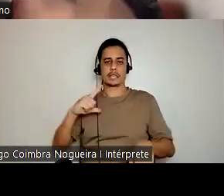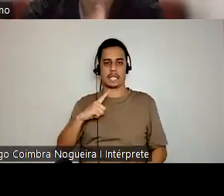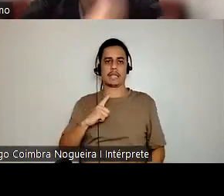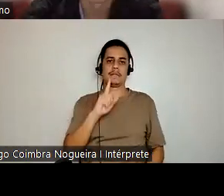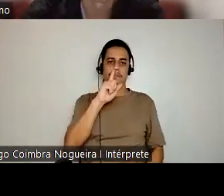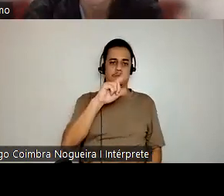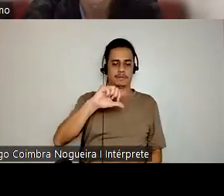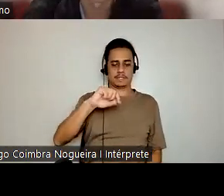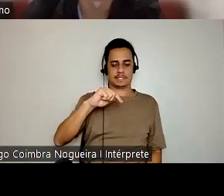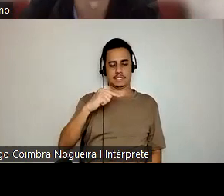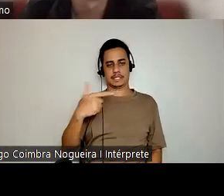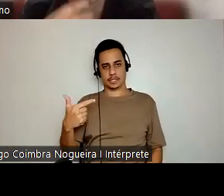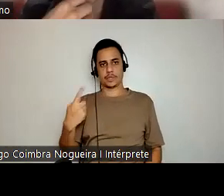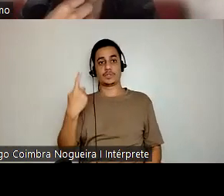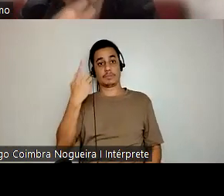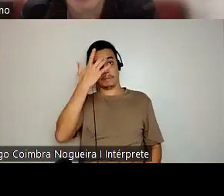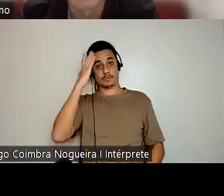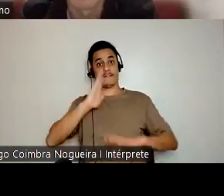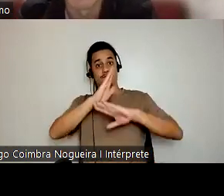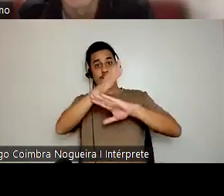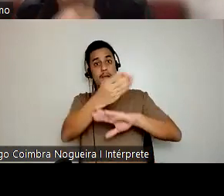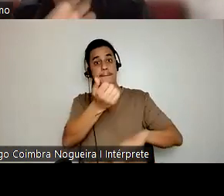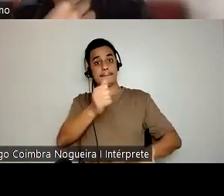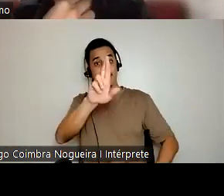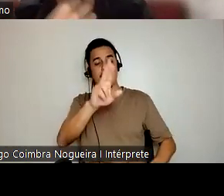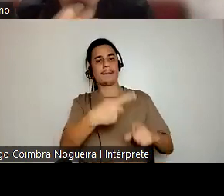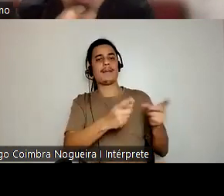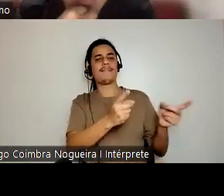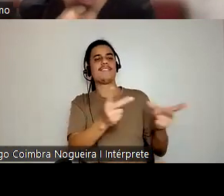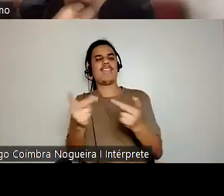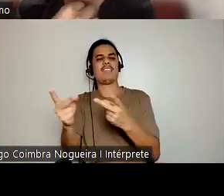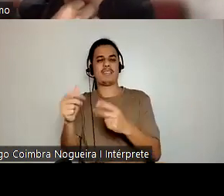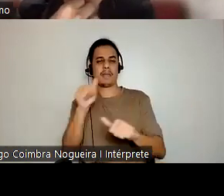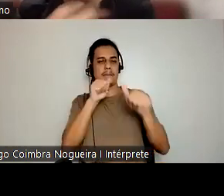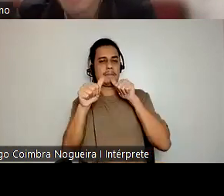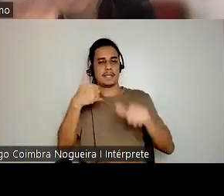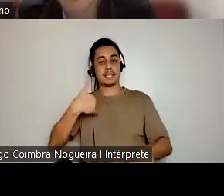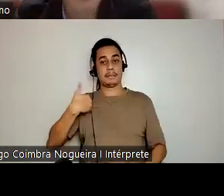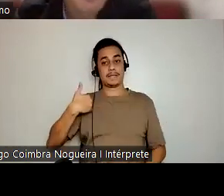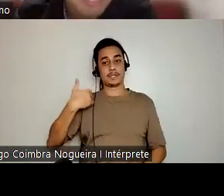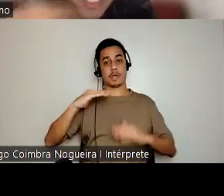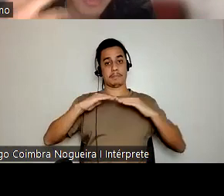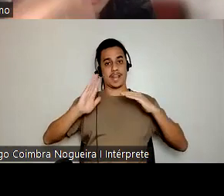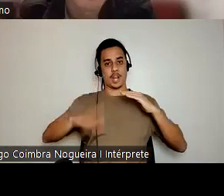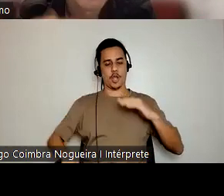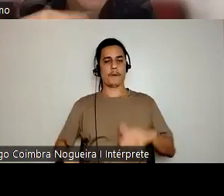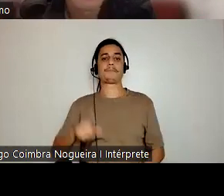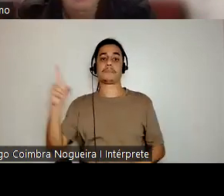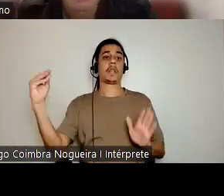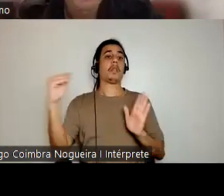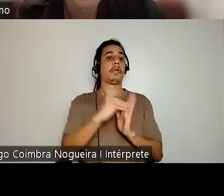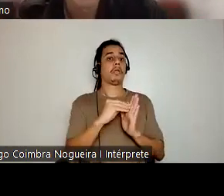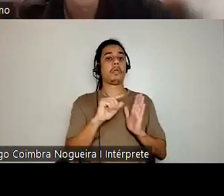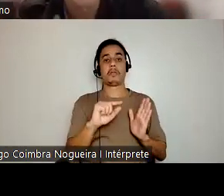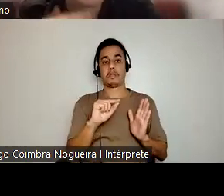menores foi a um bar autuar por venda de bebida a menores de idade e nessa ocasião houve